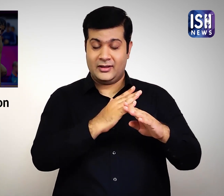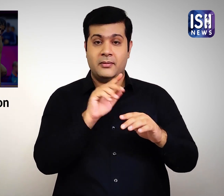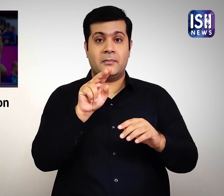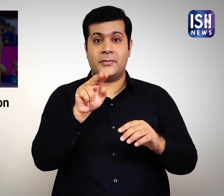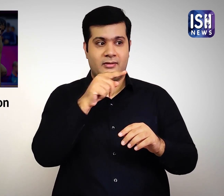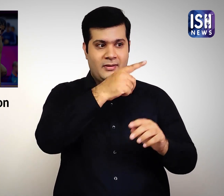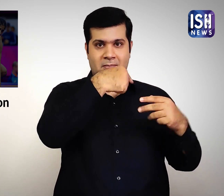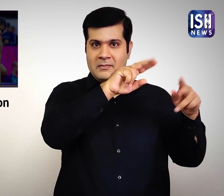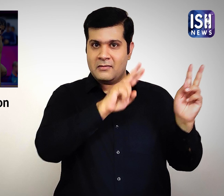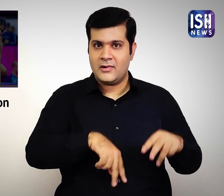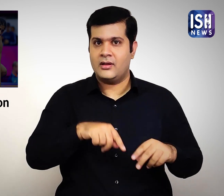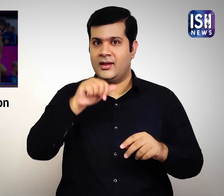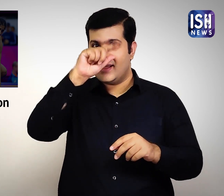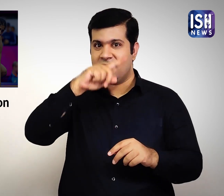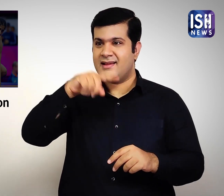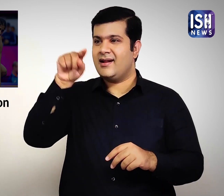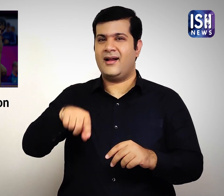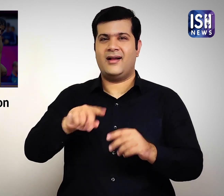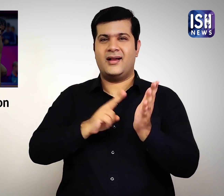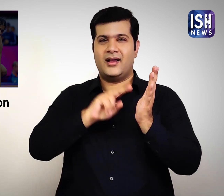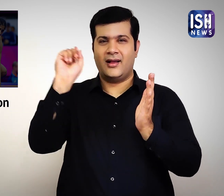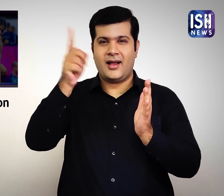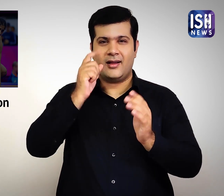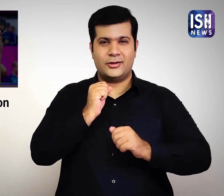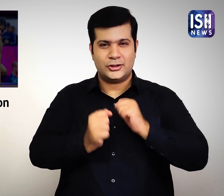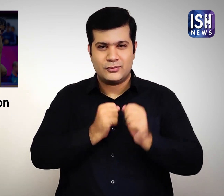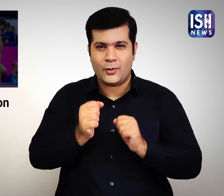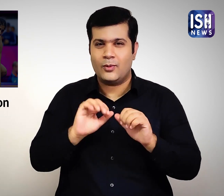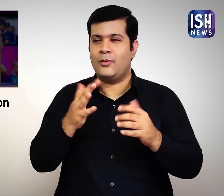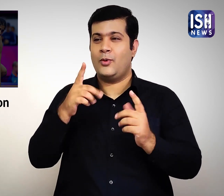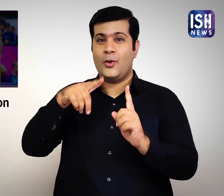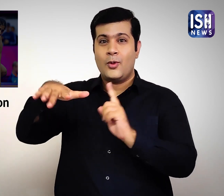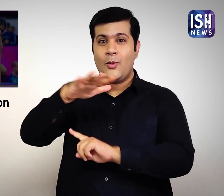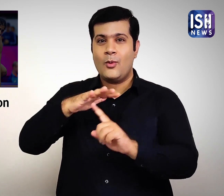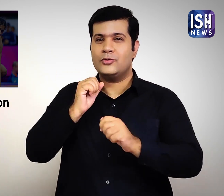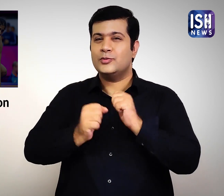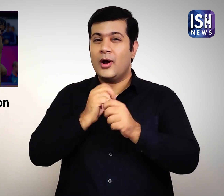प्रतिबंद का मतलब यह होगा कि वह किसी भी राष्ट्रिय या अन्य घरेलू स्परधाओं